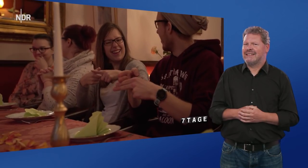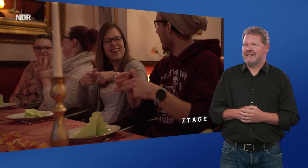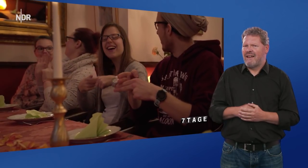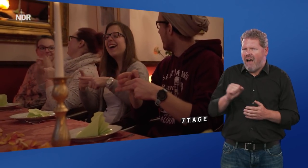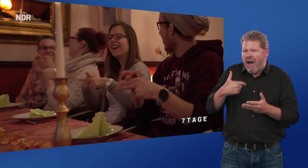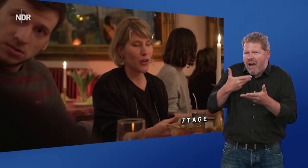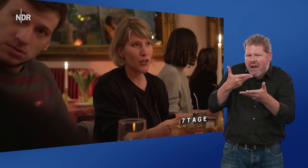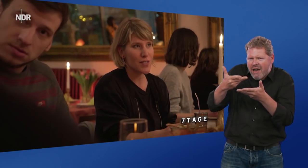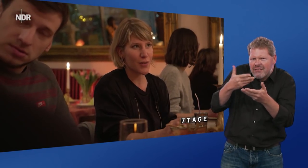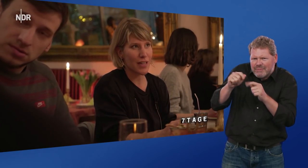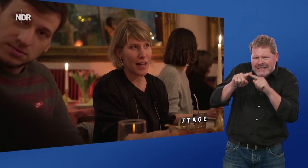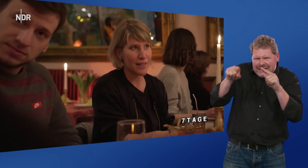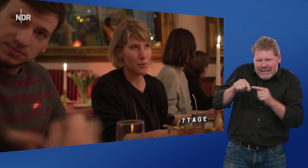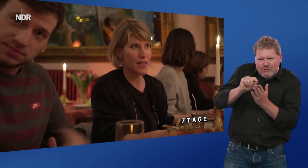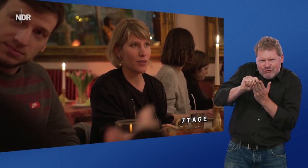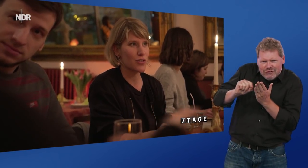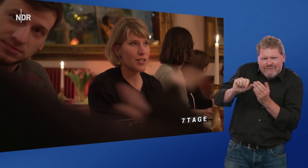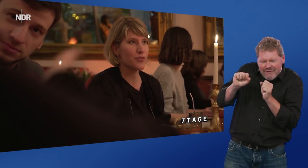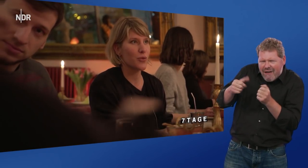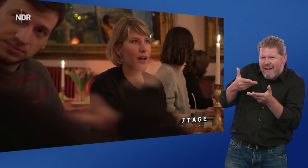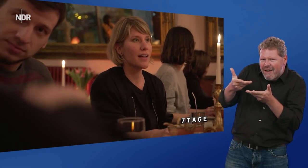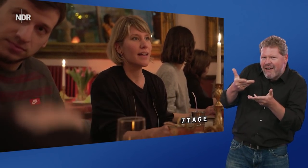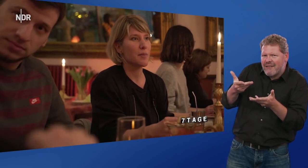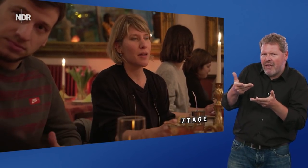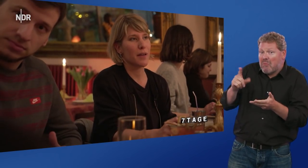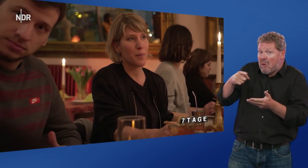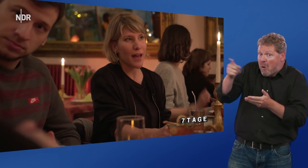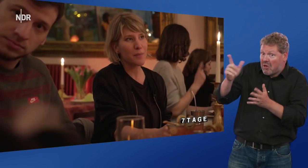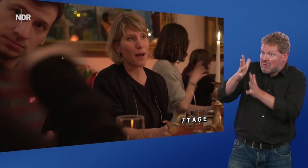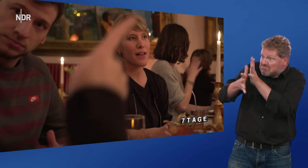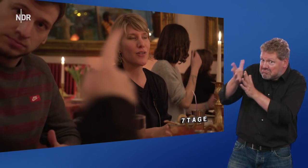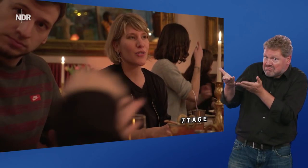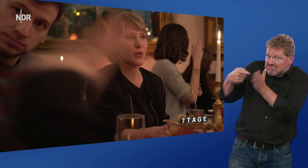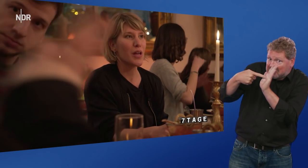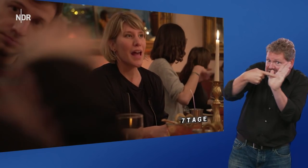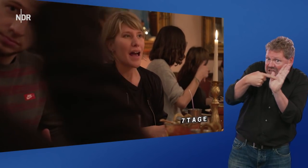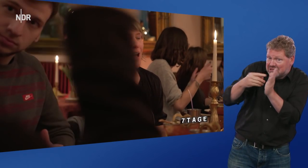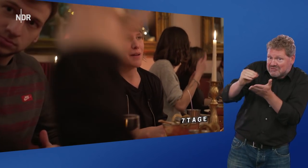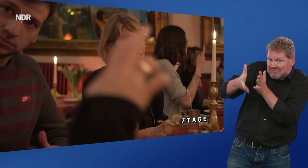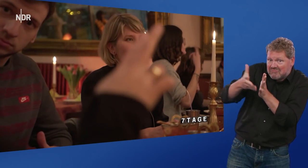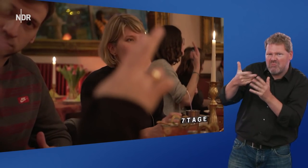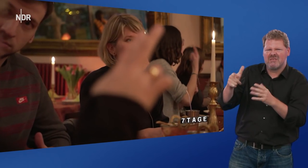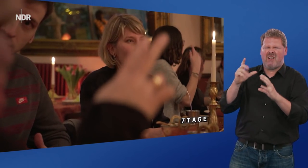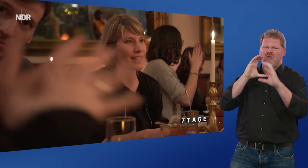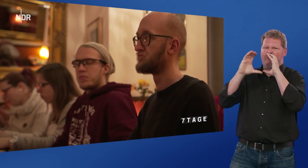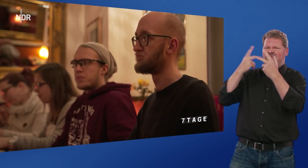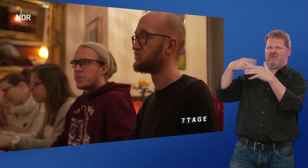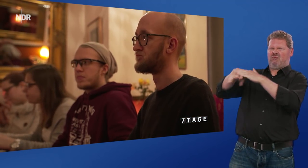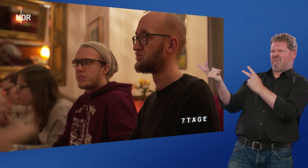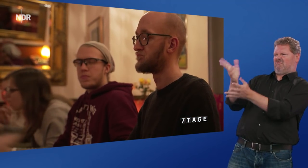Wir können uns ja unterhalten mit Zettel und Stift. Oder ihr bringt mir Gebärden bei. Aber es ist nie eine richtige Kommunikation, wie